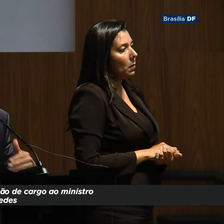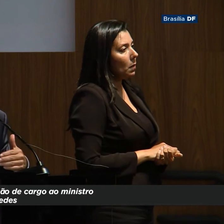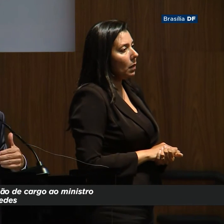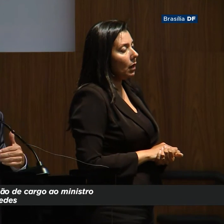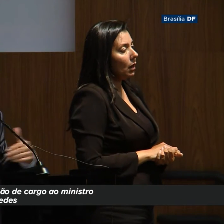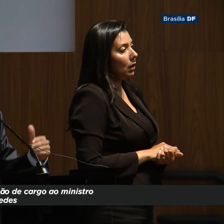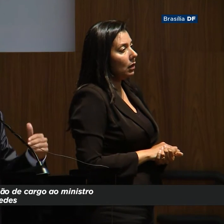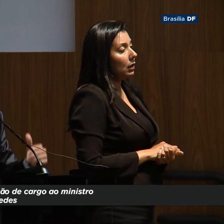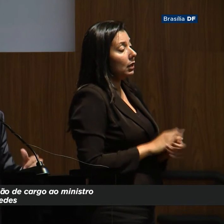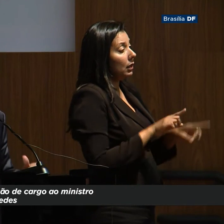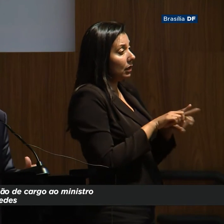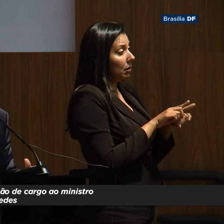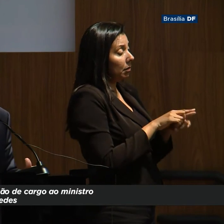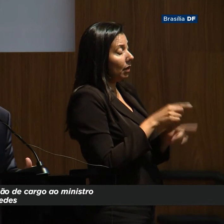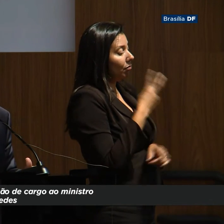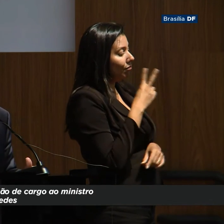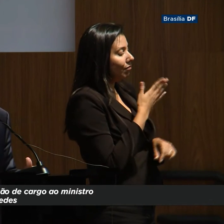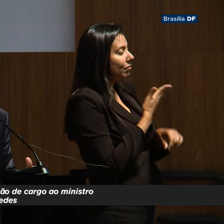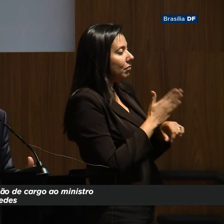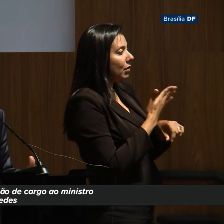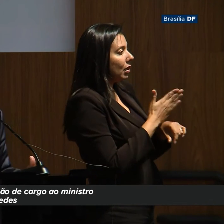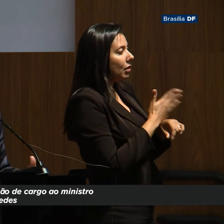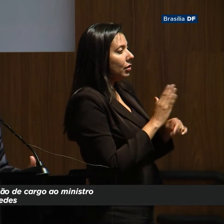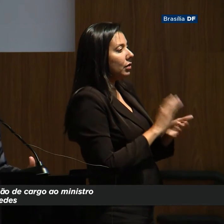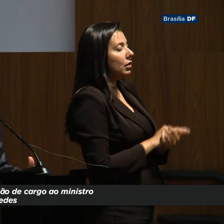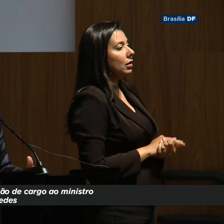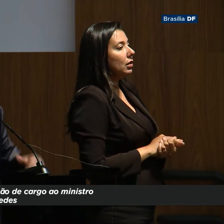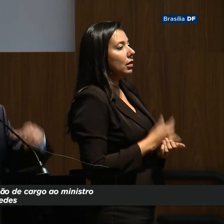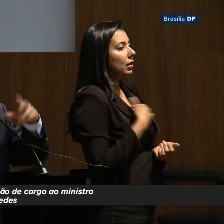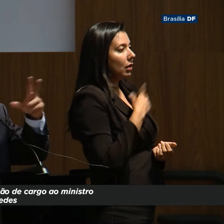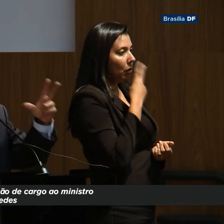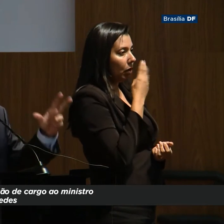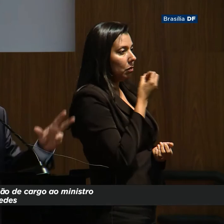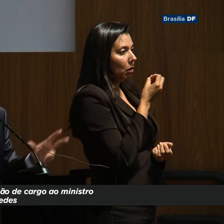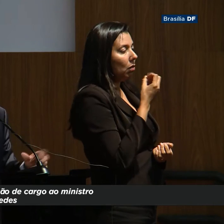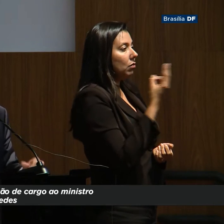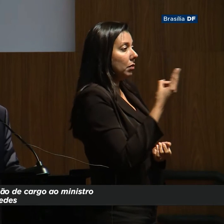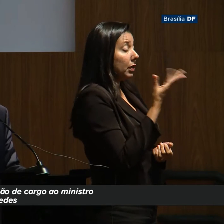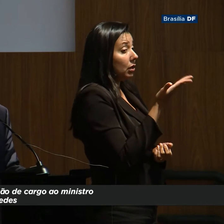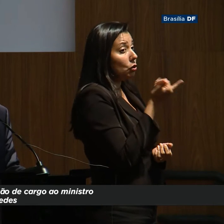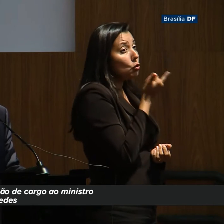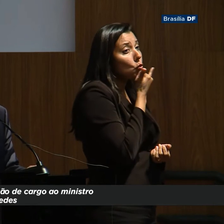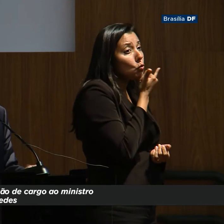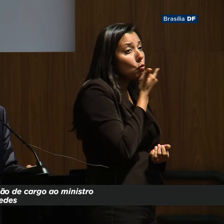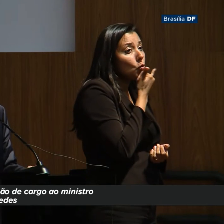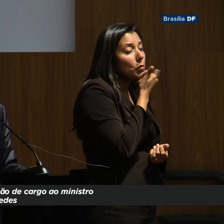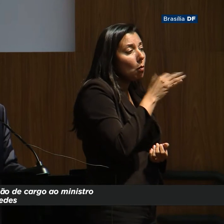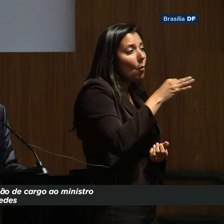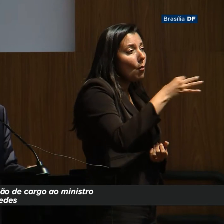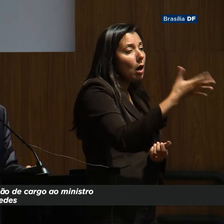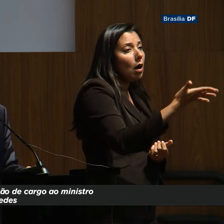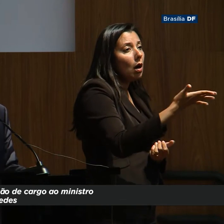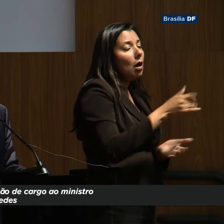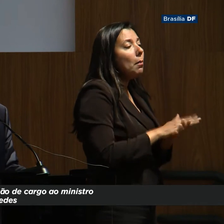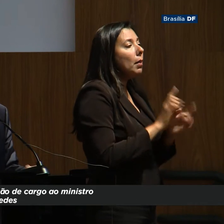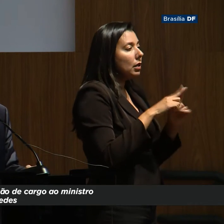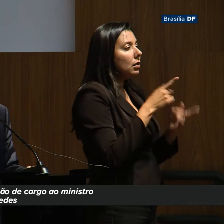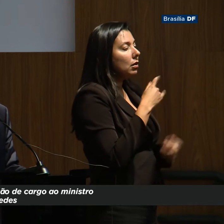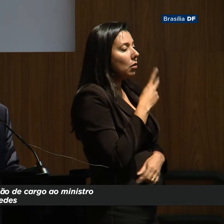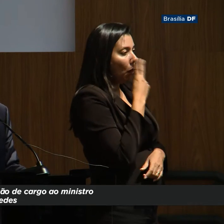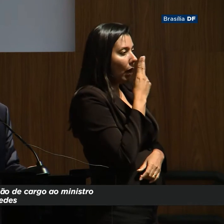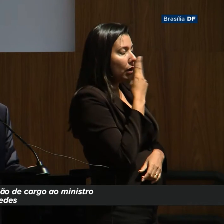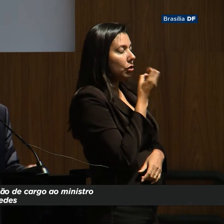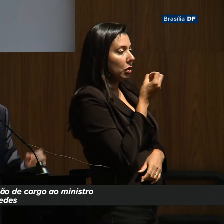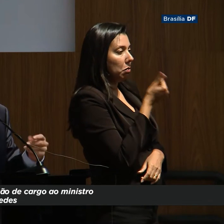Do ponto de vista prático, eu acho que vale a pena esse investimento. vocês me desculpem se está sendo um pouco extenso, mas eu acho que vale esse